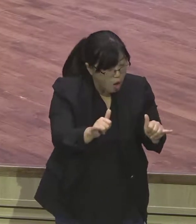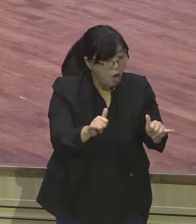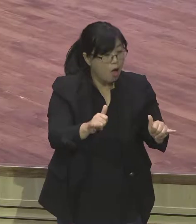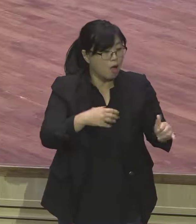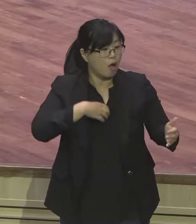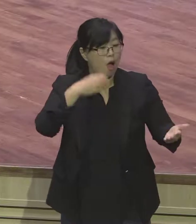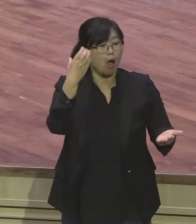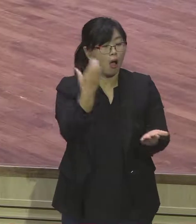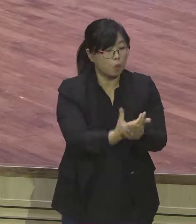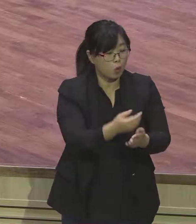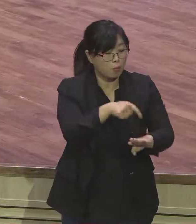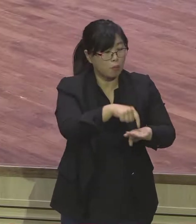하나님 잘 될 수 없어요.